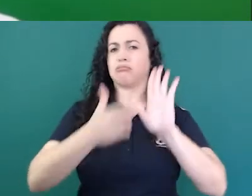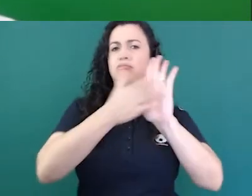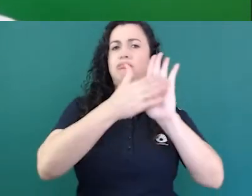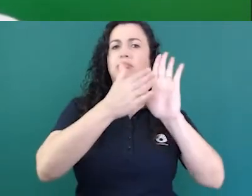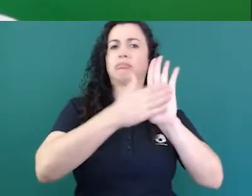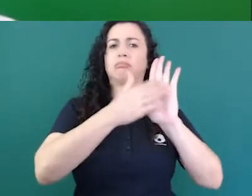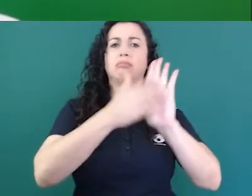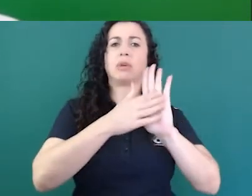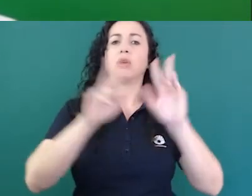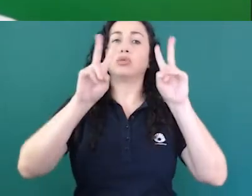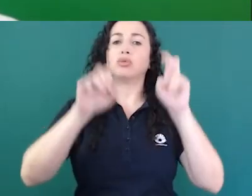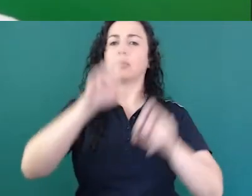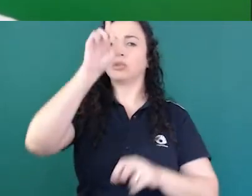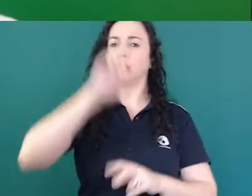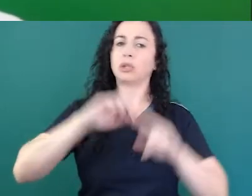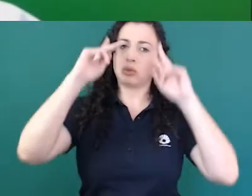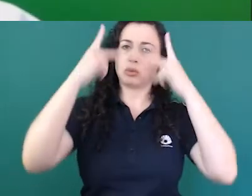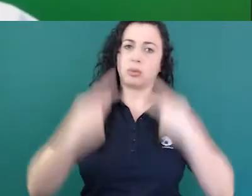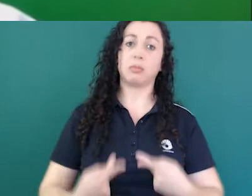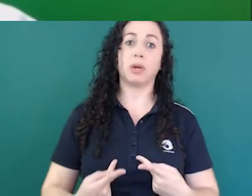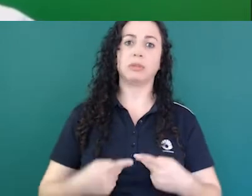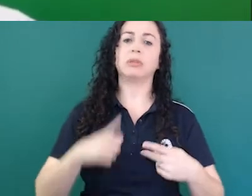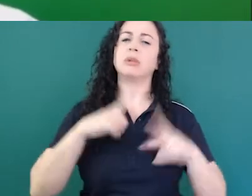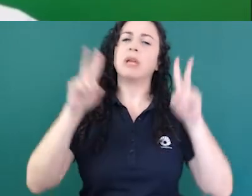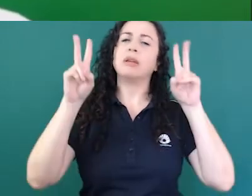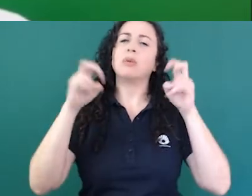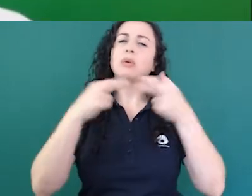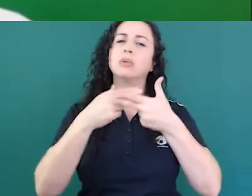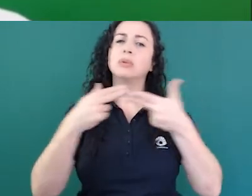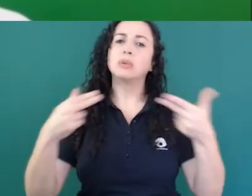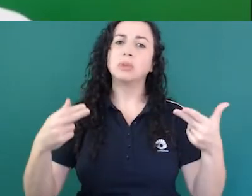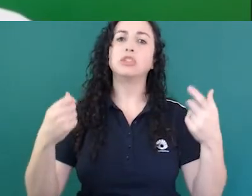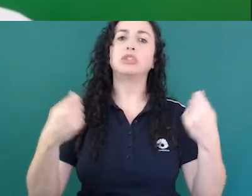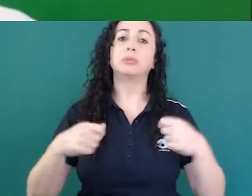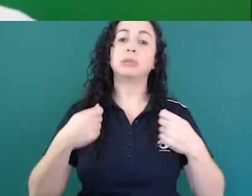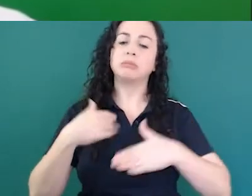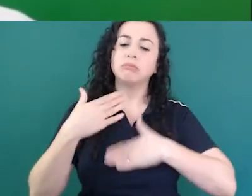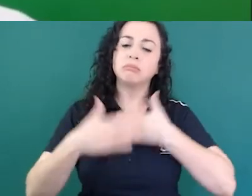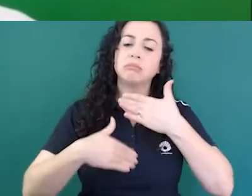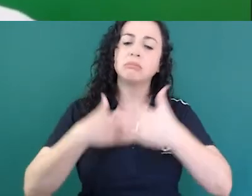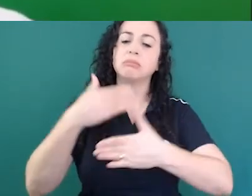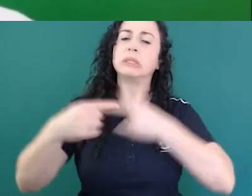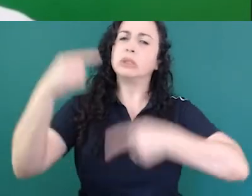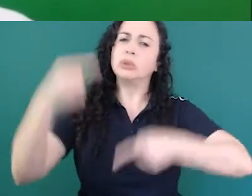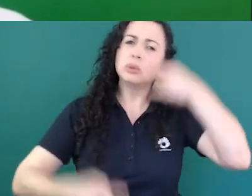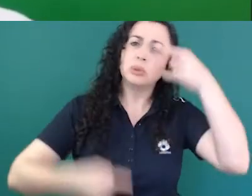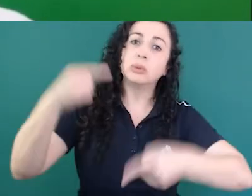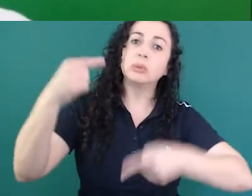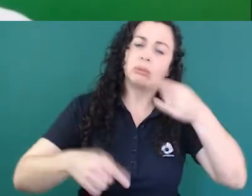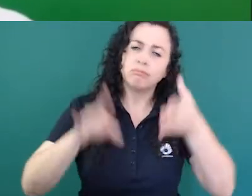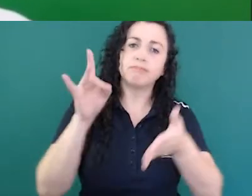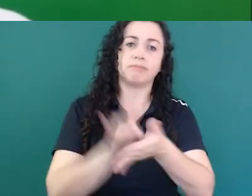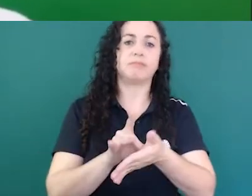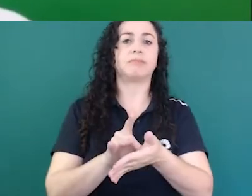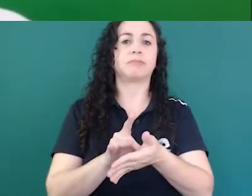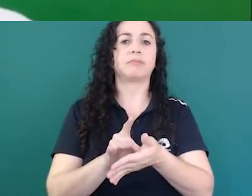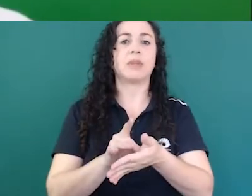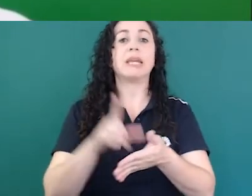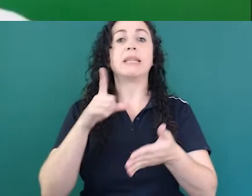acaba fazendo parte concretamente nessa discussão pilares associados à saúde